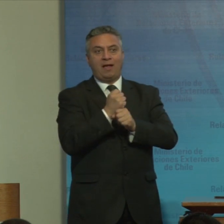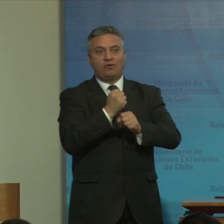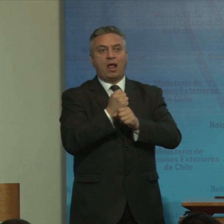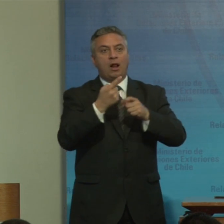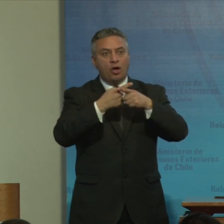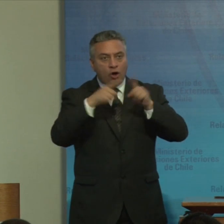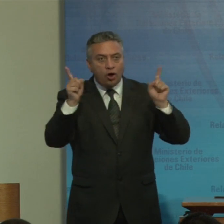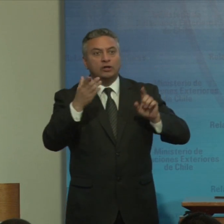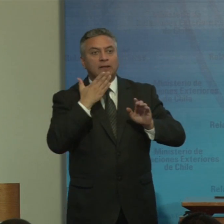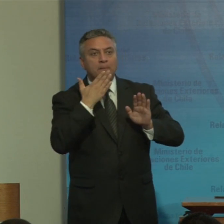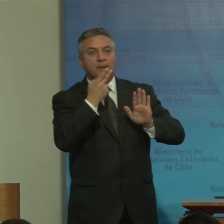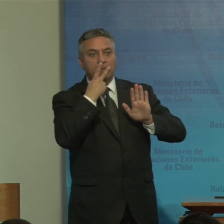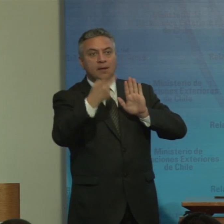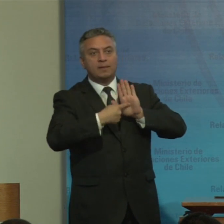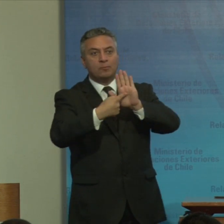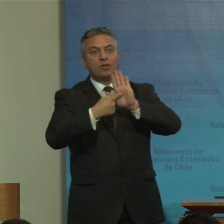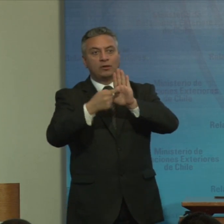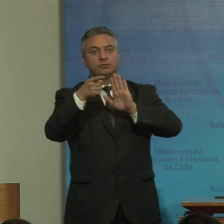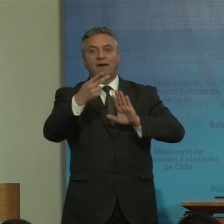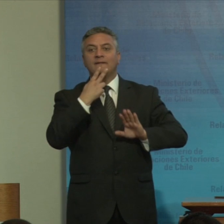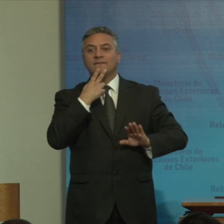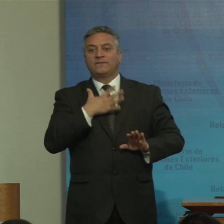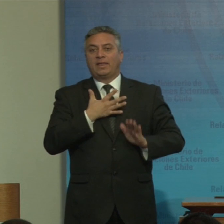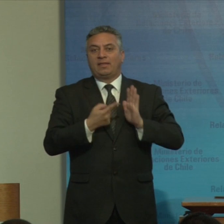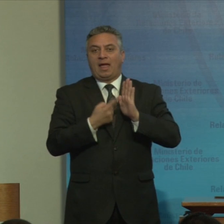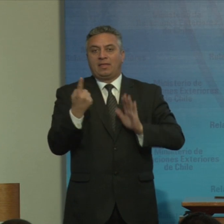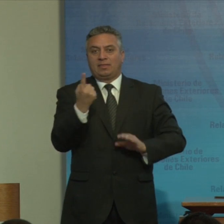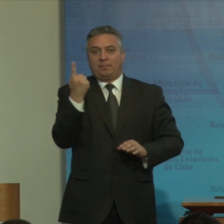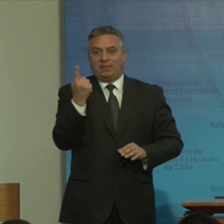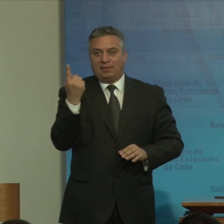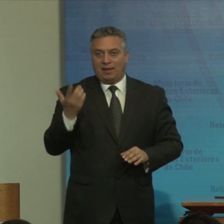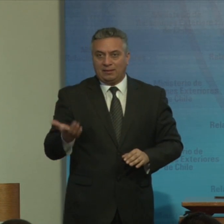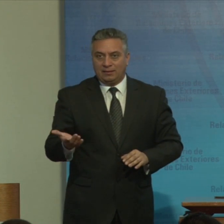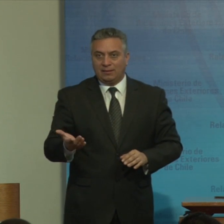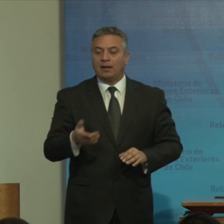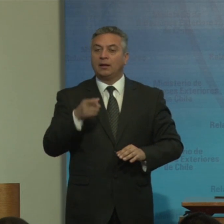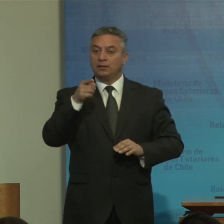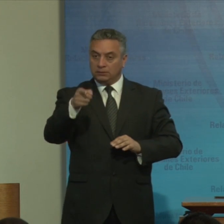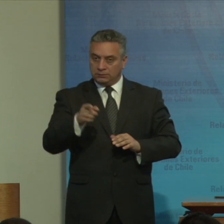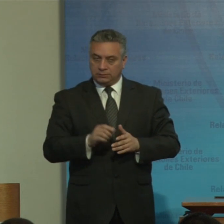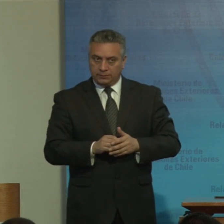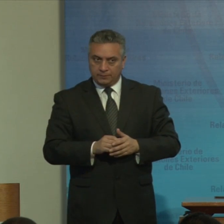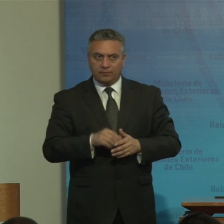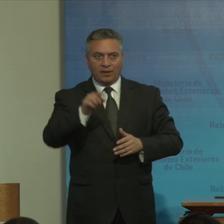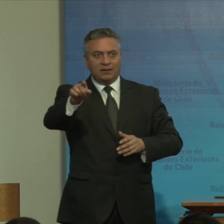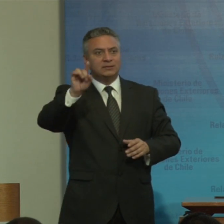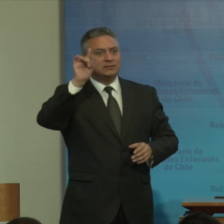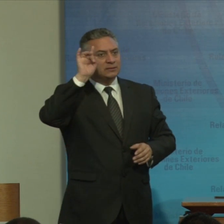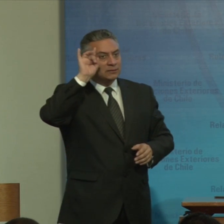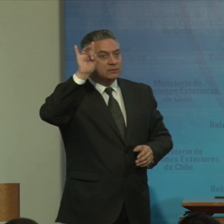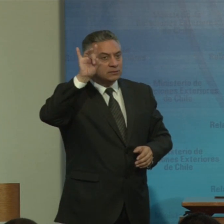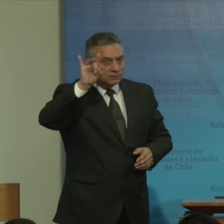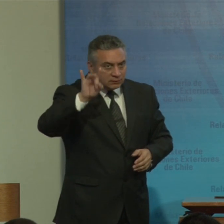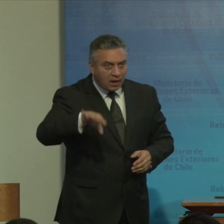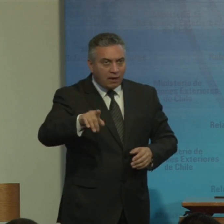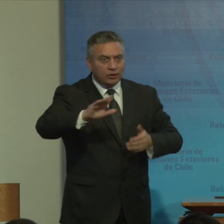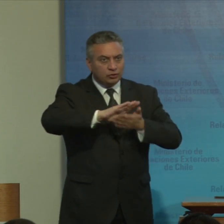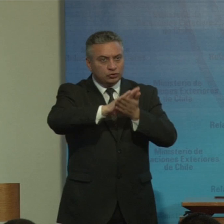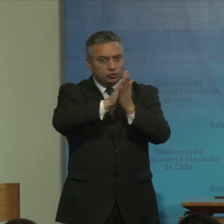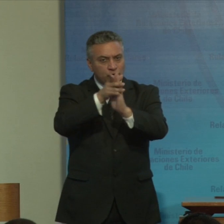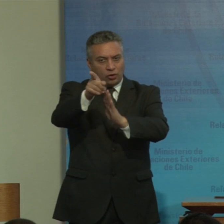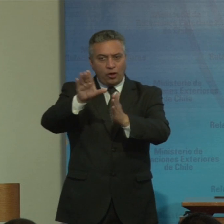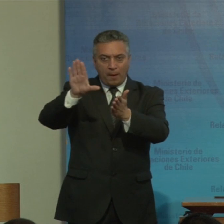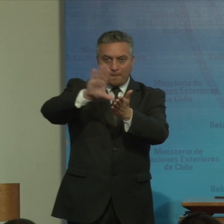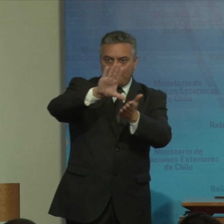independiente la privación de libertad y la institucionalización sabiendo que en todos los países del mundo